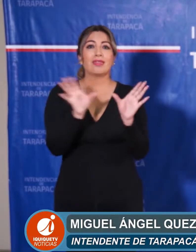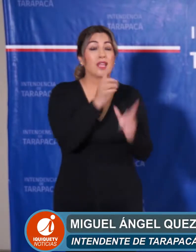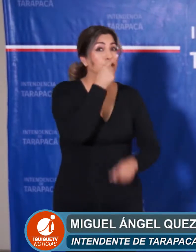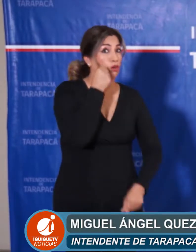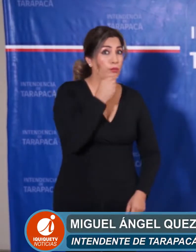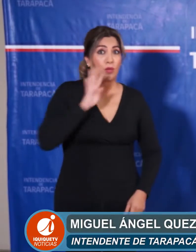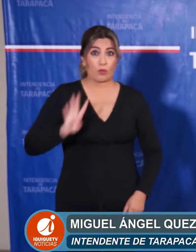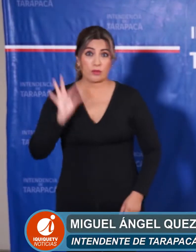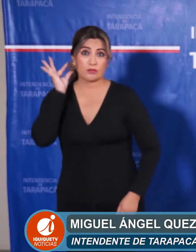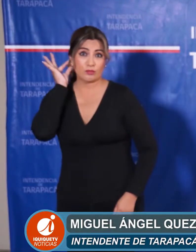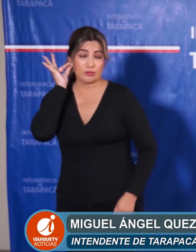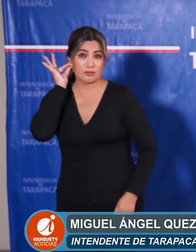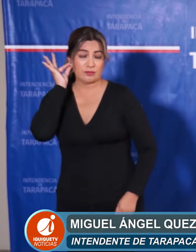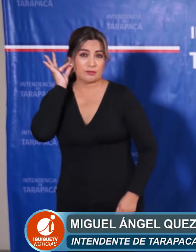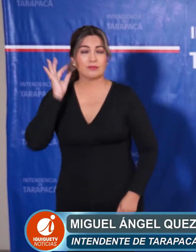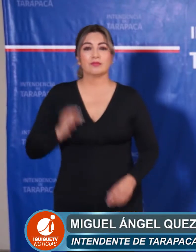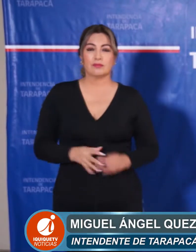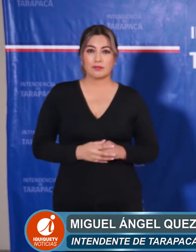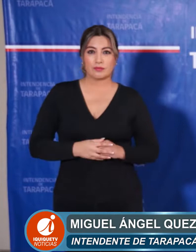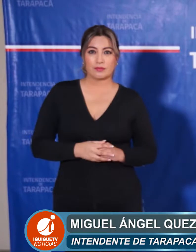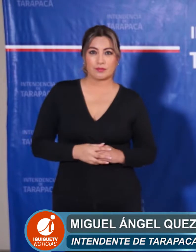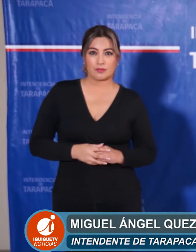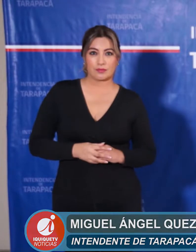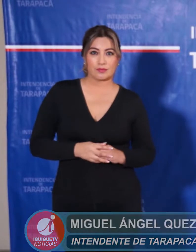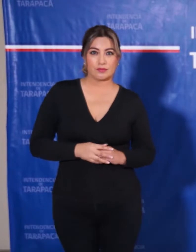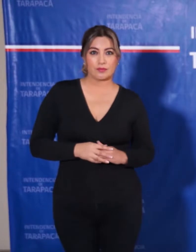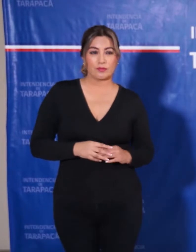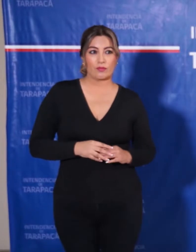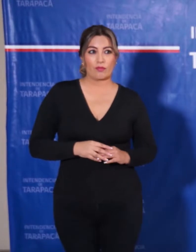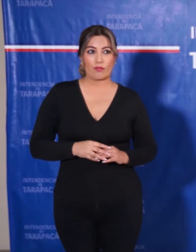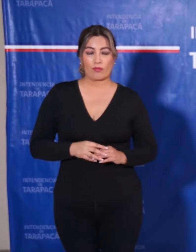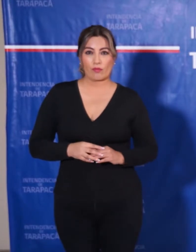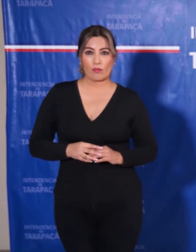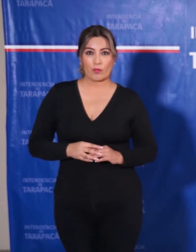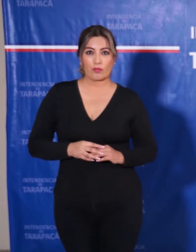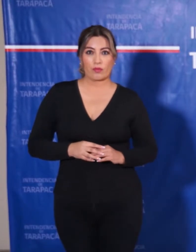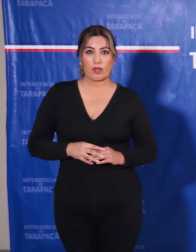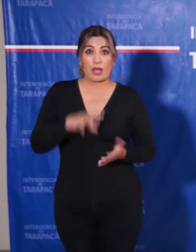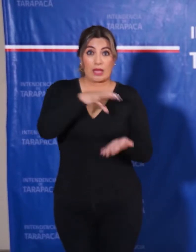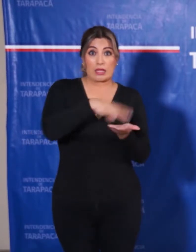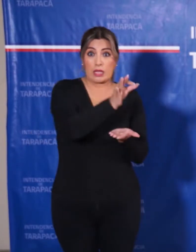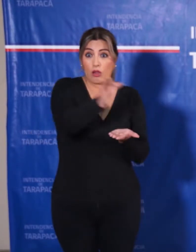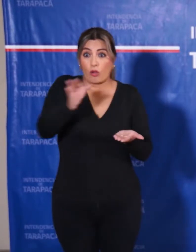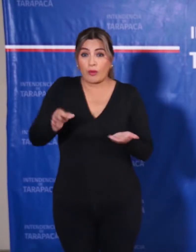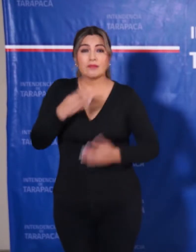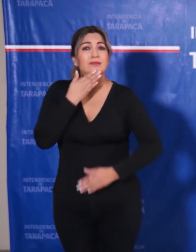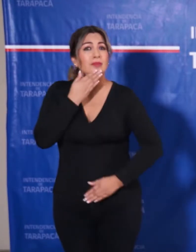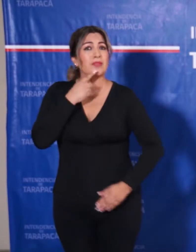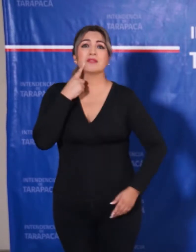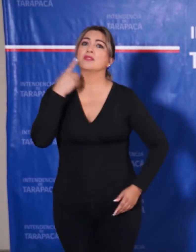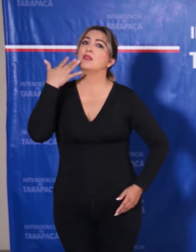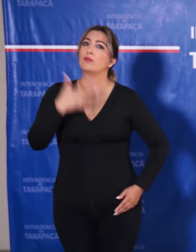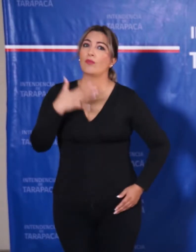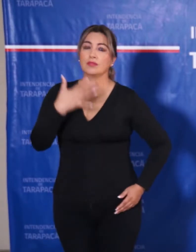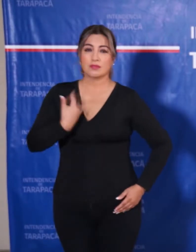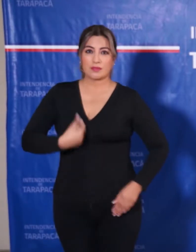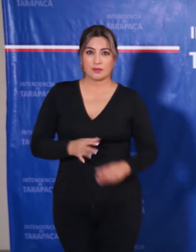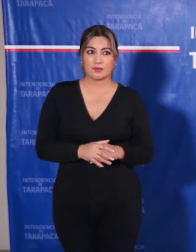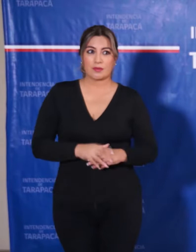hombres, 4 son mujeres y de las comunas, que también es importante para ir haciendo